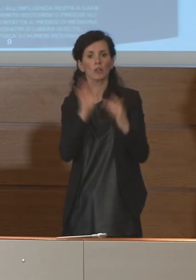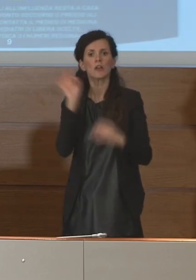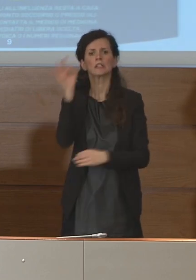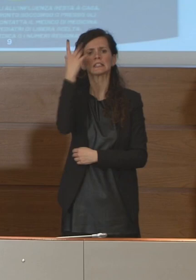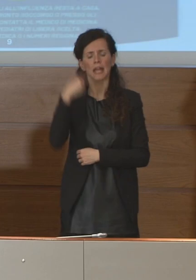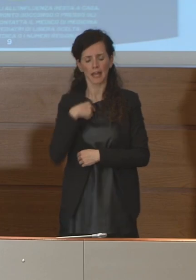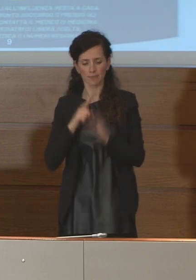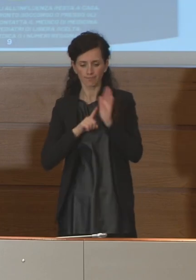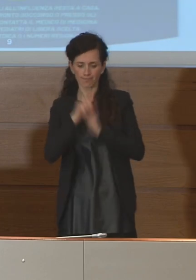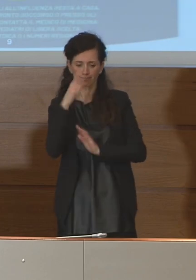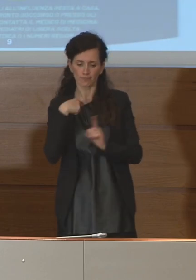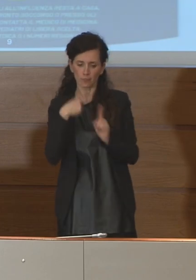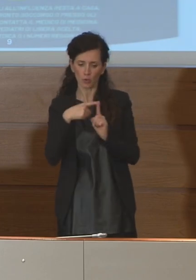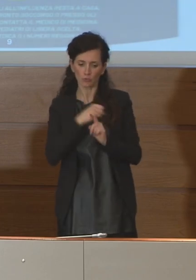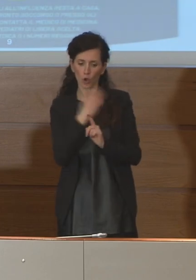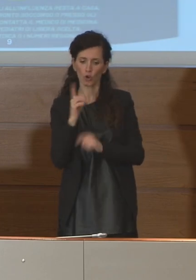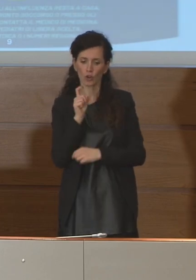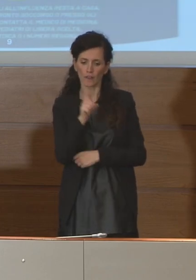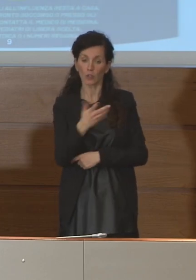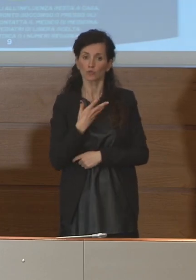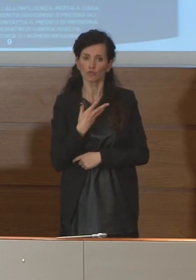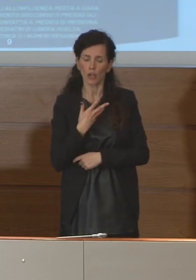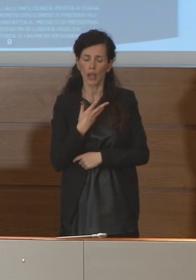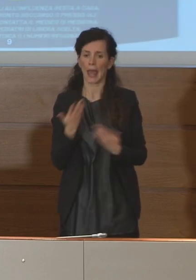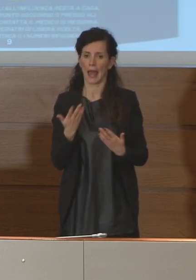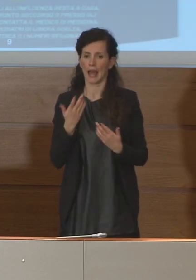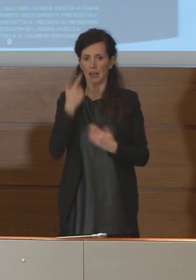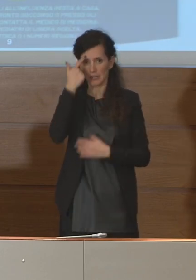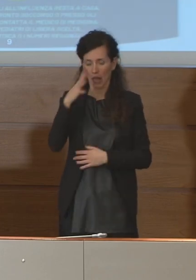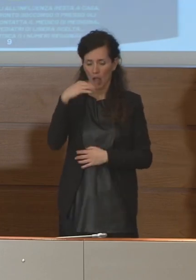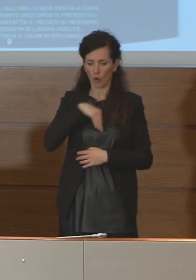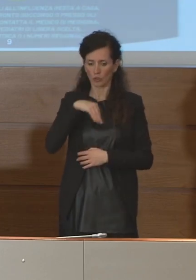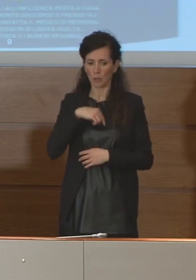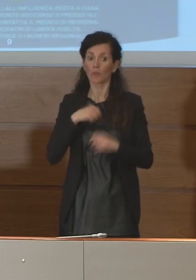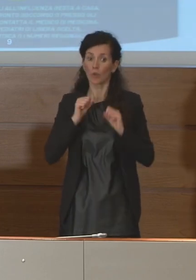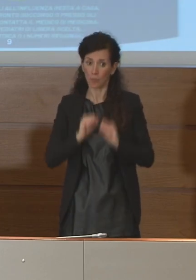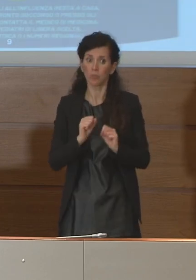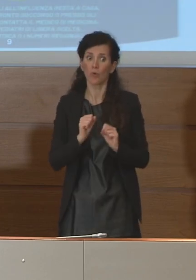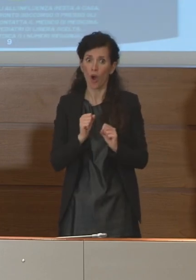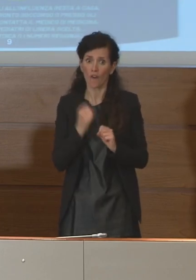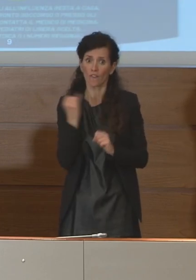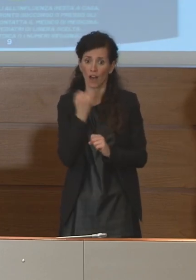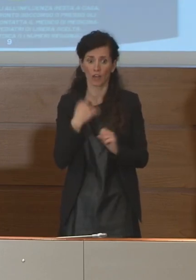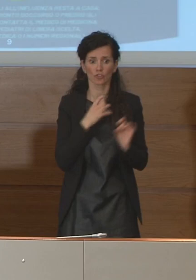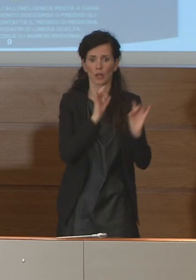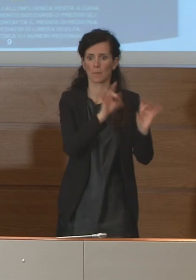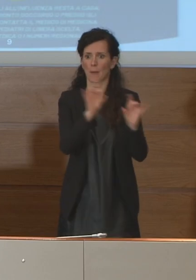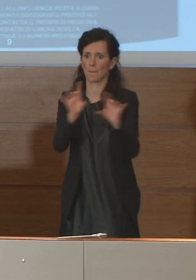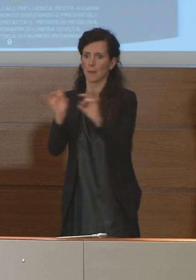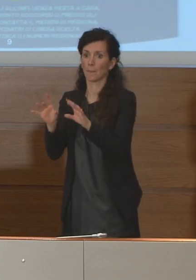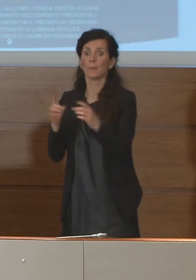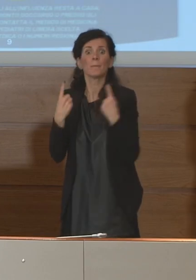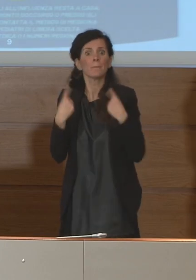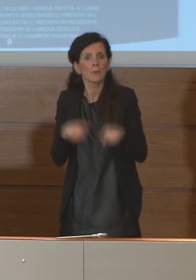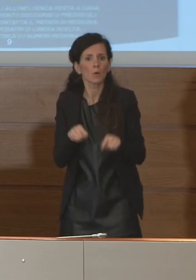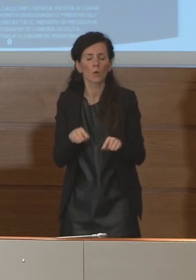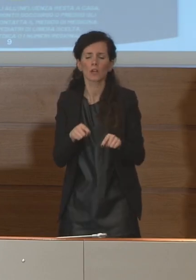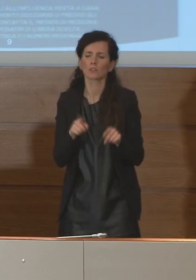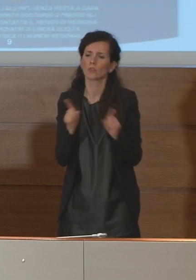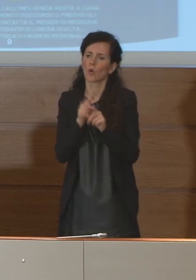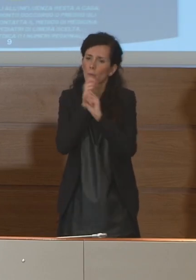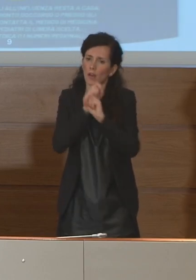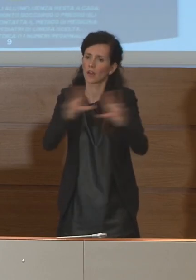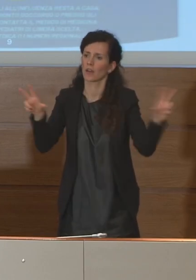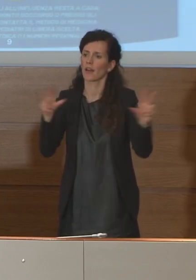inconsapevolmente di trasmetterla ad Arti. Quindi questo è veramente un appello importante che cerchiamo di ribadire in tutte